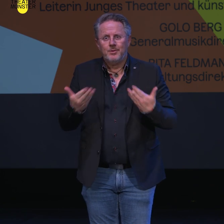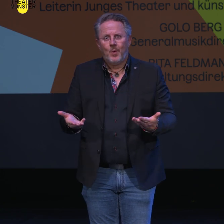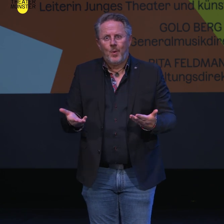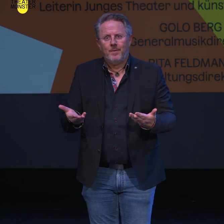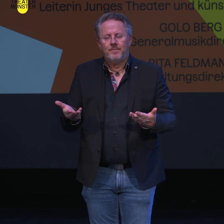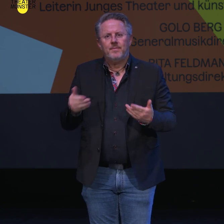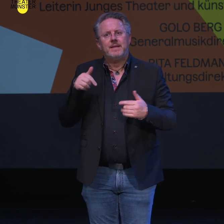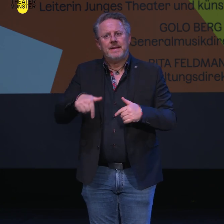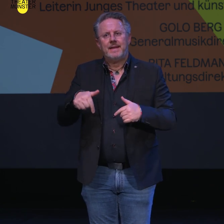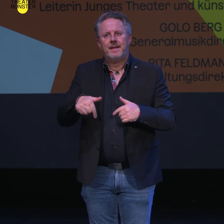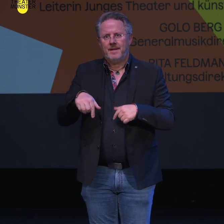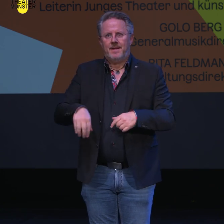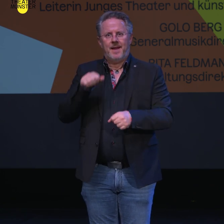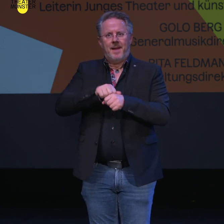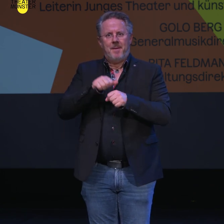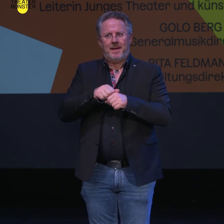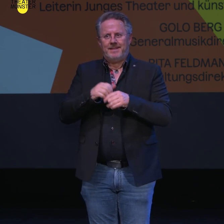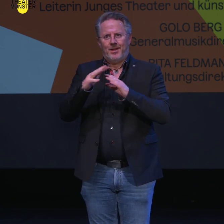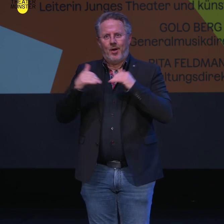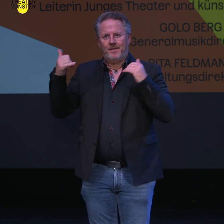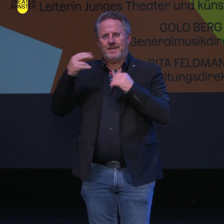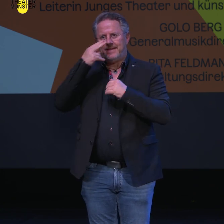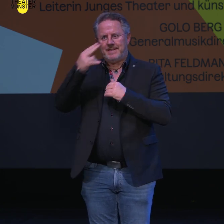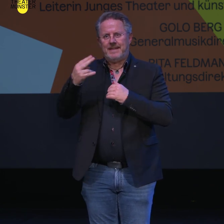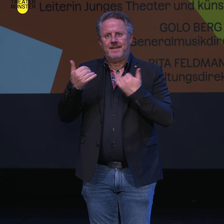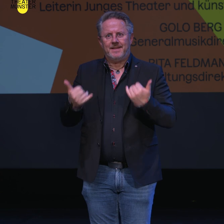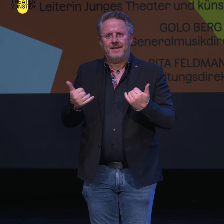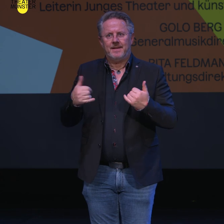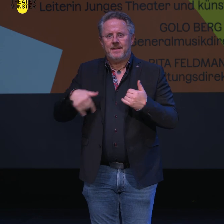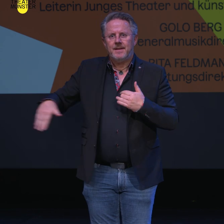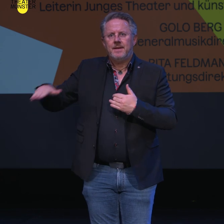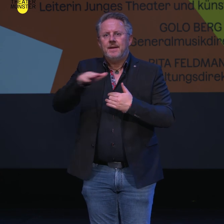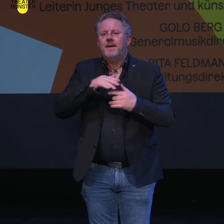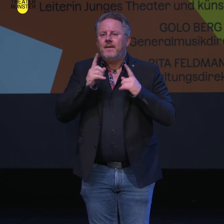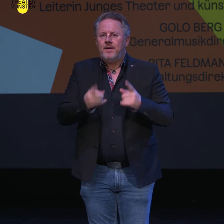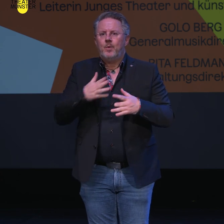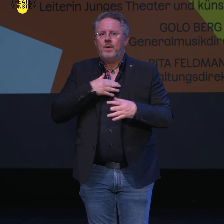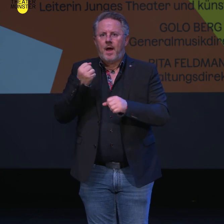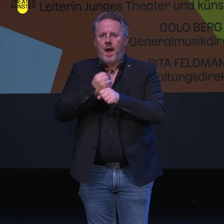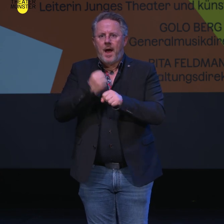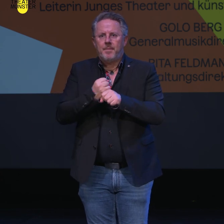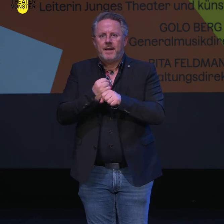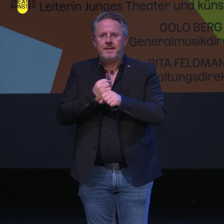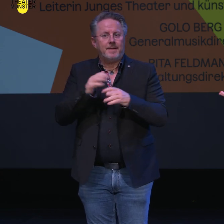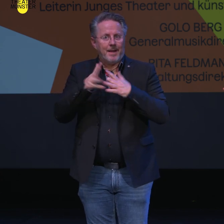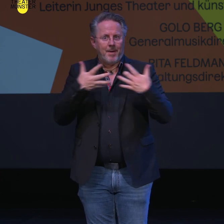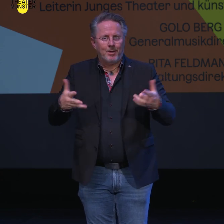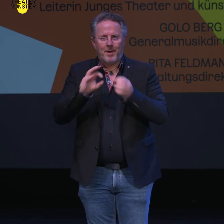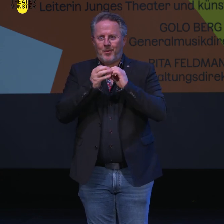unserer Besetzung hier bei der heutigen Pressekonferenz sehen Sie schon einen neuen Schwerpunkt, den wir in unserer Arbeit setzen werden. Ich begrüße hier heute die beiden